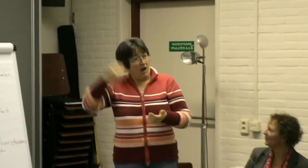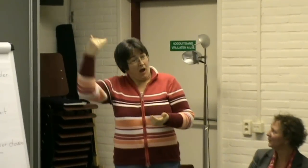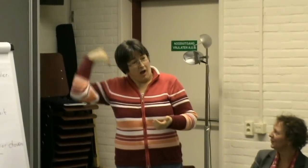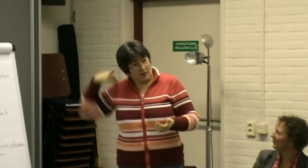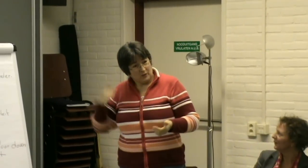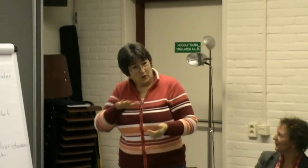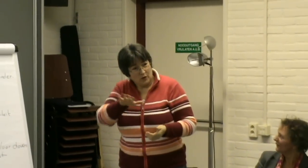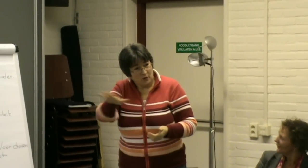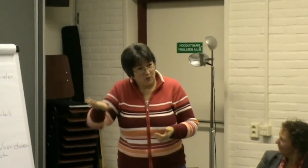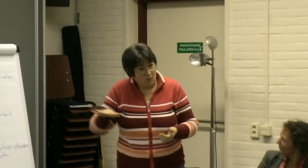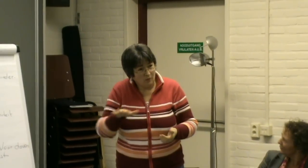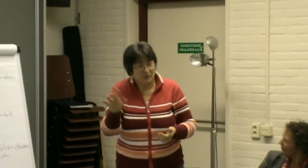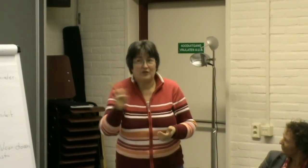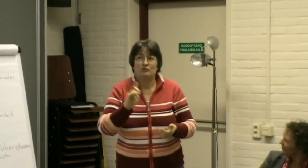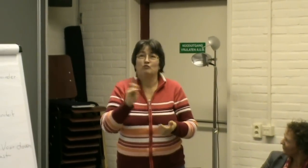ik zit niet stil. Ik ben al de druk.